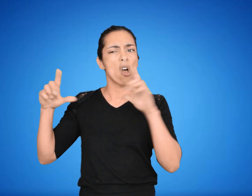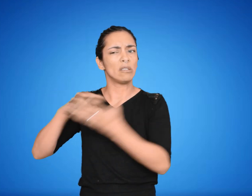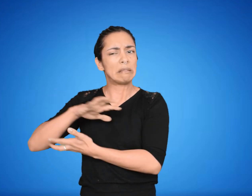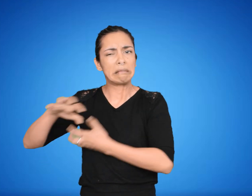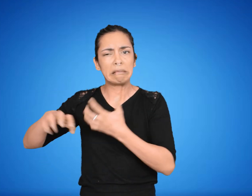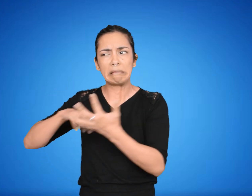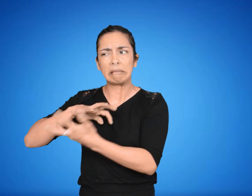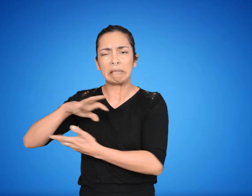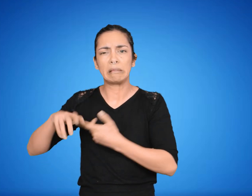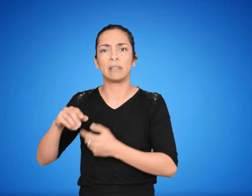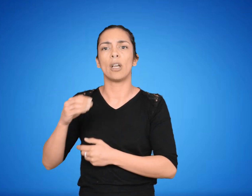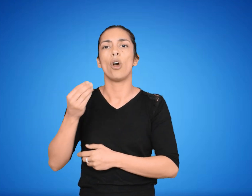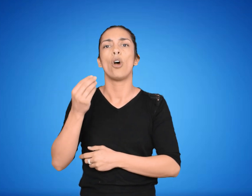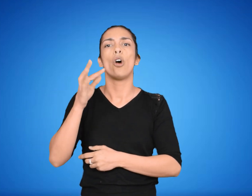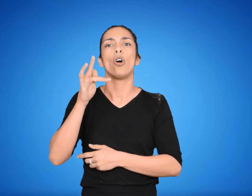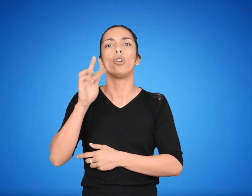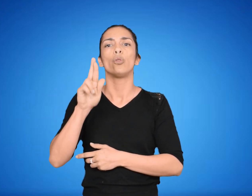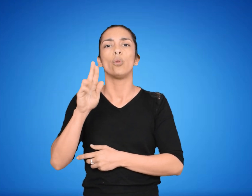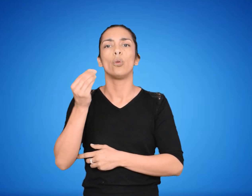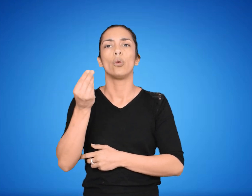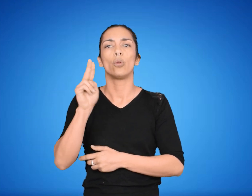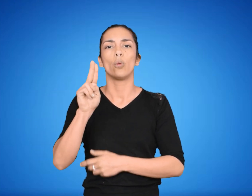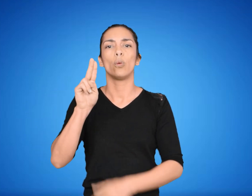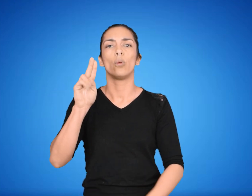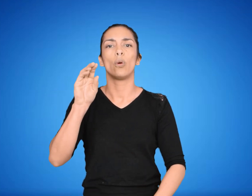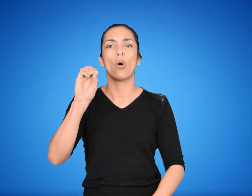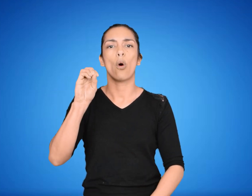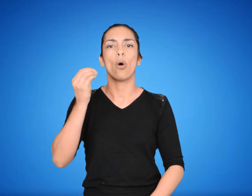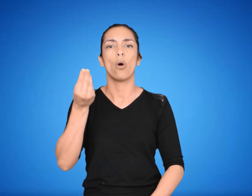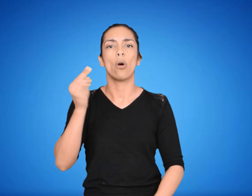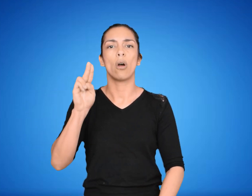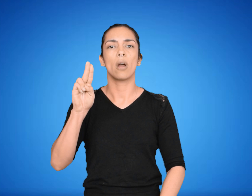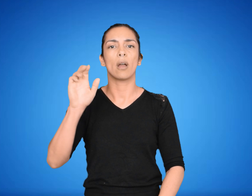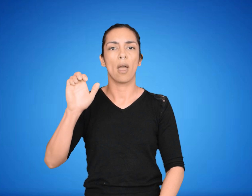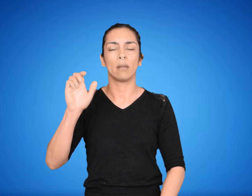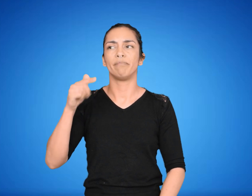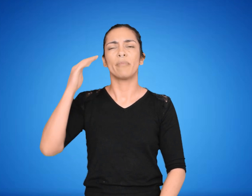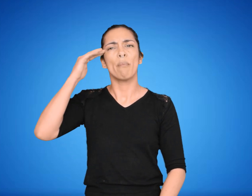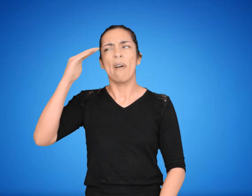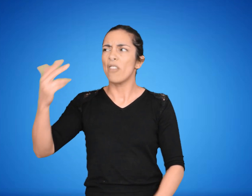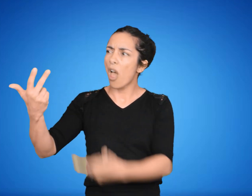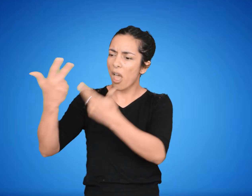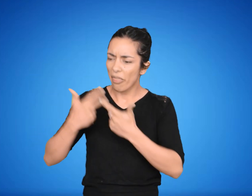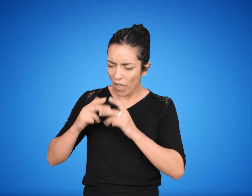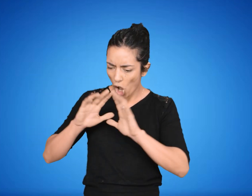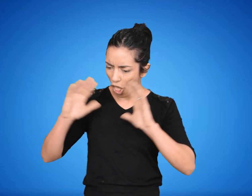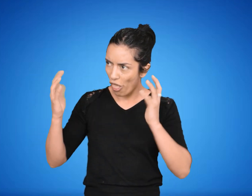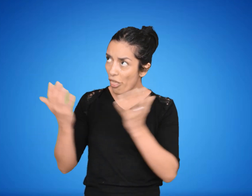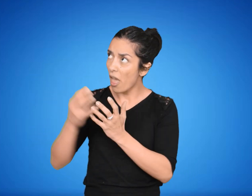complicado. Falacia tukuoke. 4. El profesor dijo que no